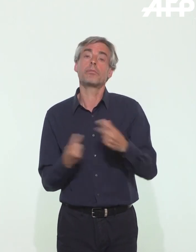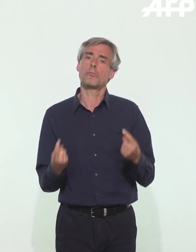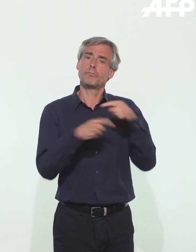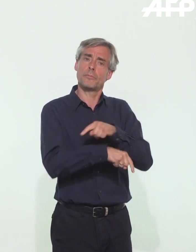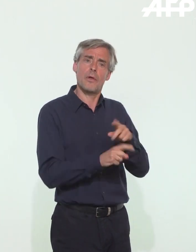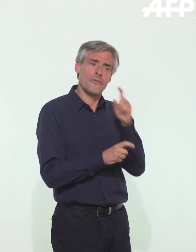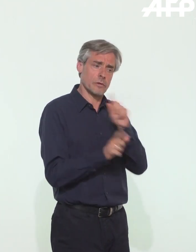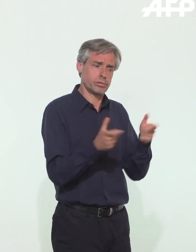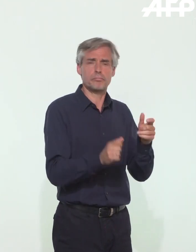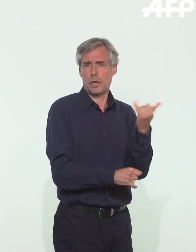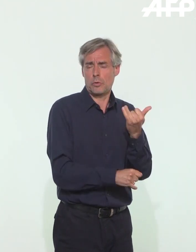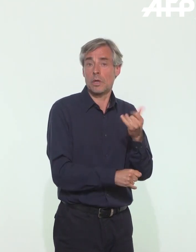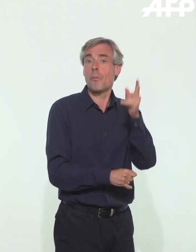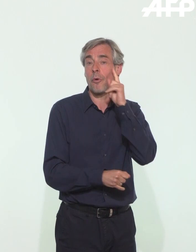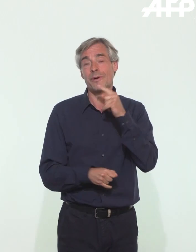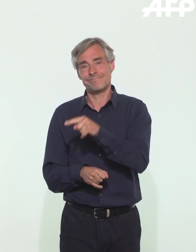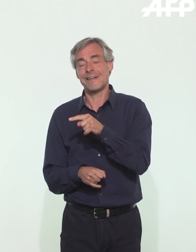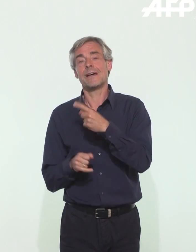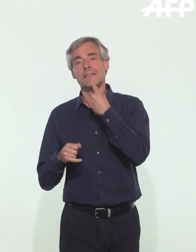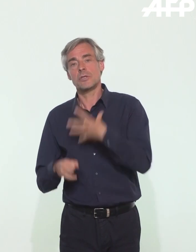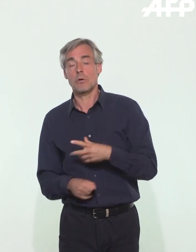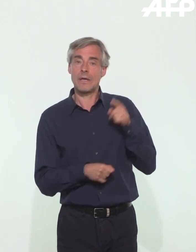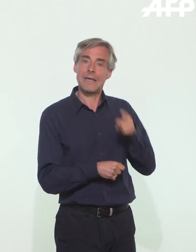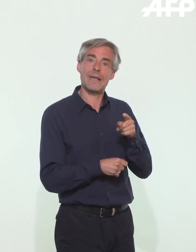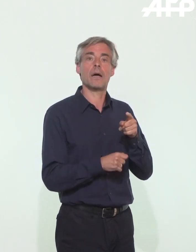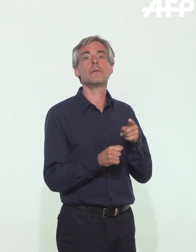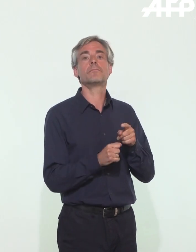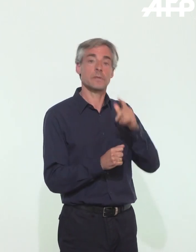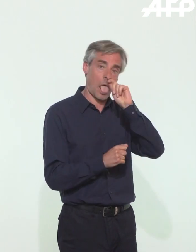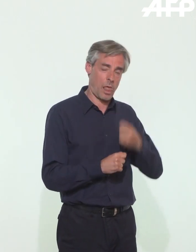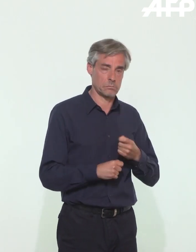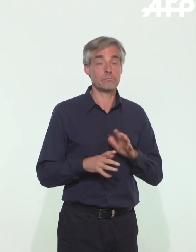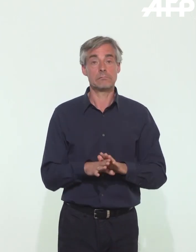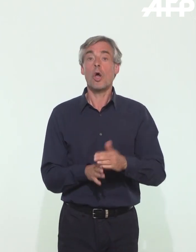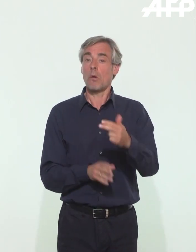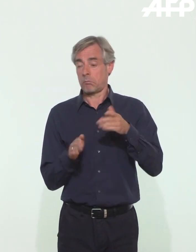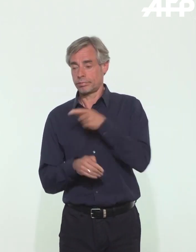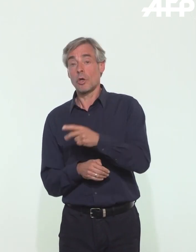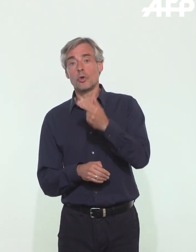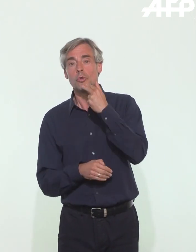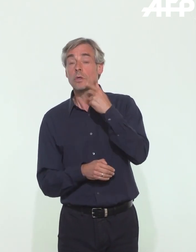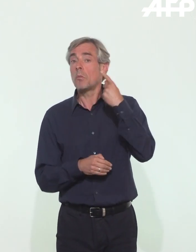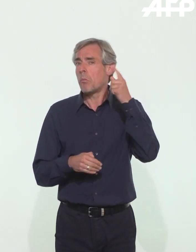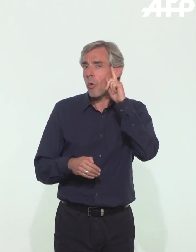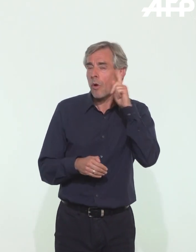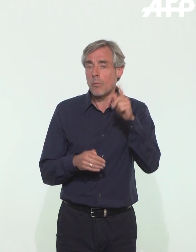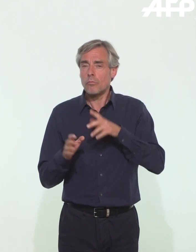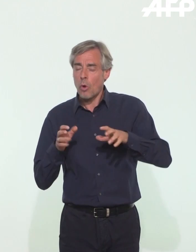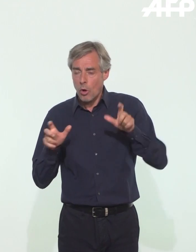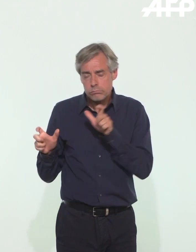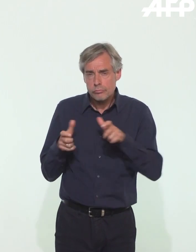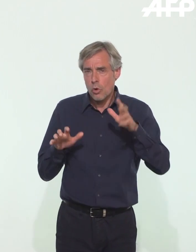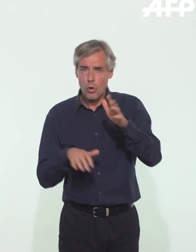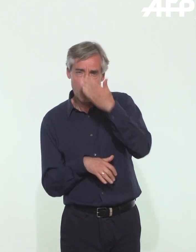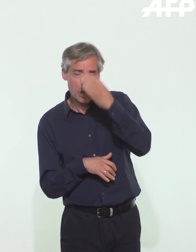recherche du virus, puisqu'il s'agit de tests sérologiques. Cela sera particulièrement utile pour la surveillance épidémiologique pour mieux